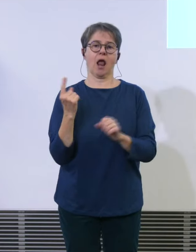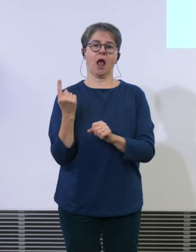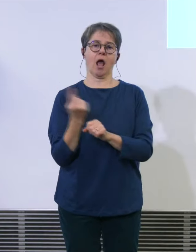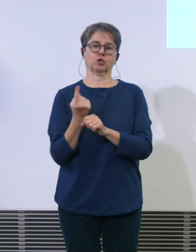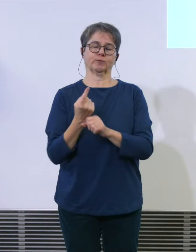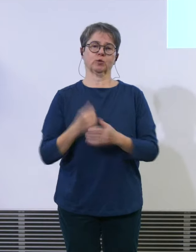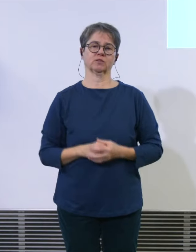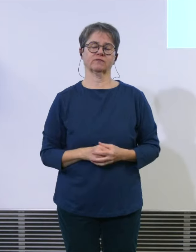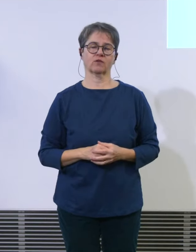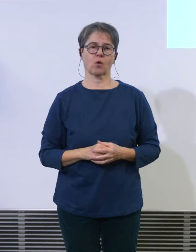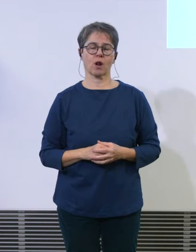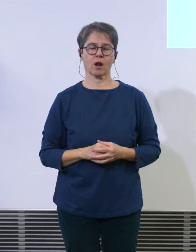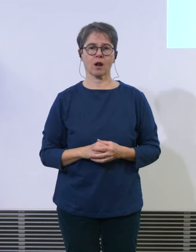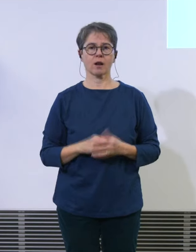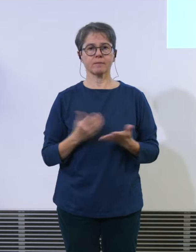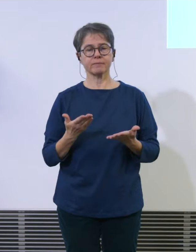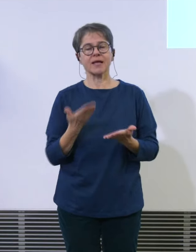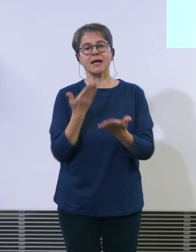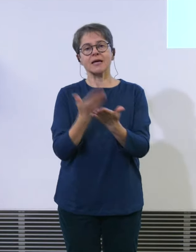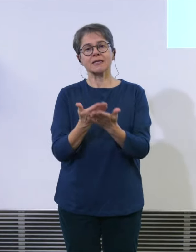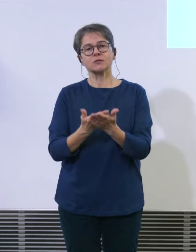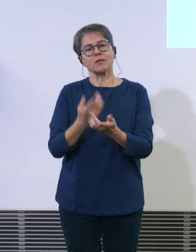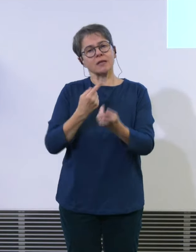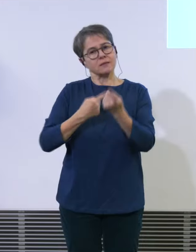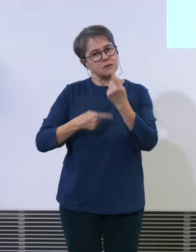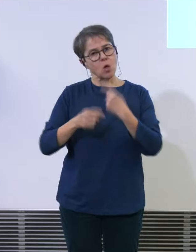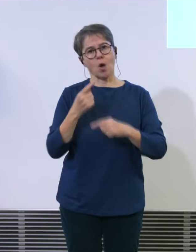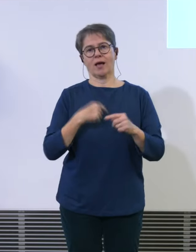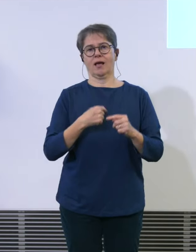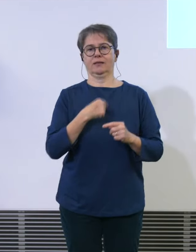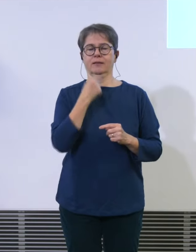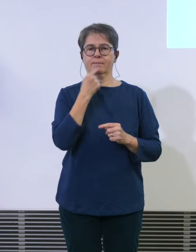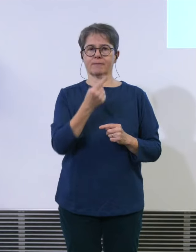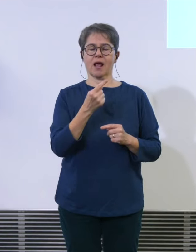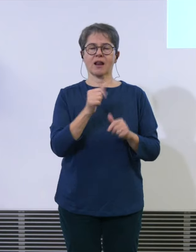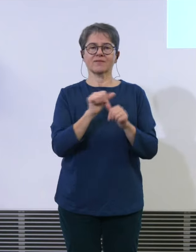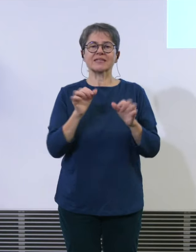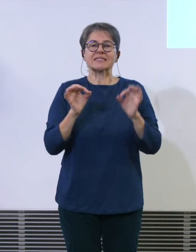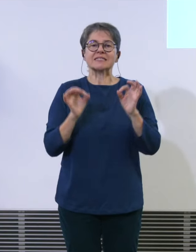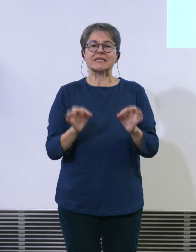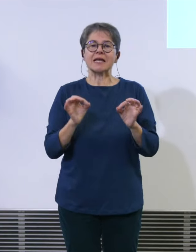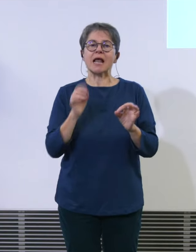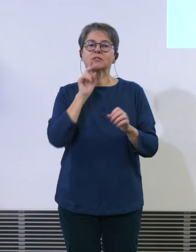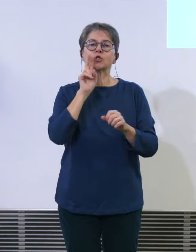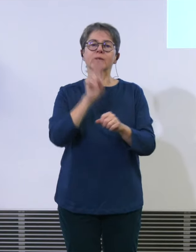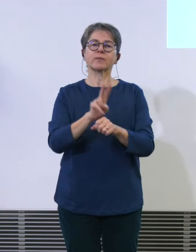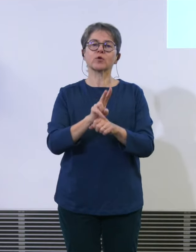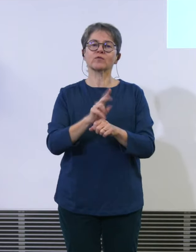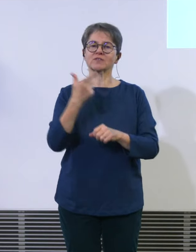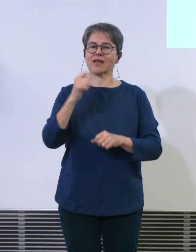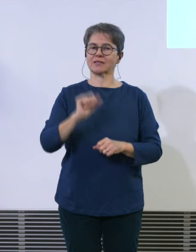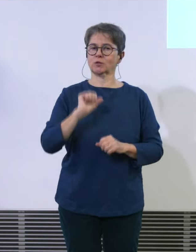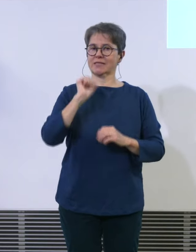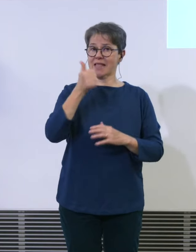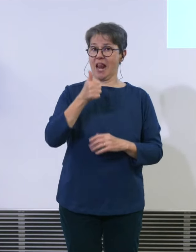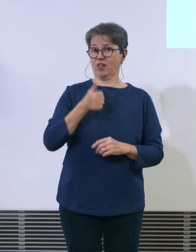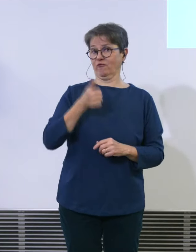resultat ich möchte noch mal verinnerlichen von einer sicherheitsüberprüfung 2011 aufgrund eines vorfalls hat das